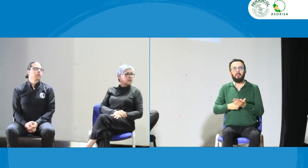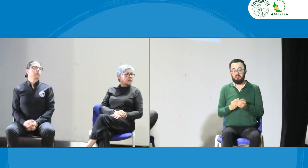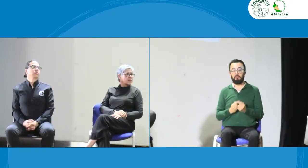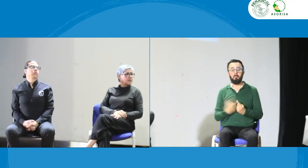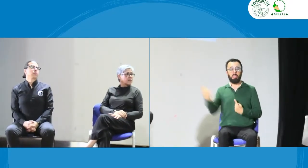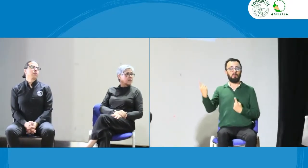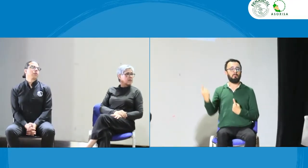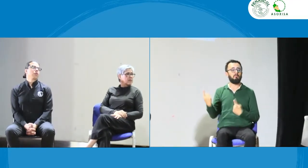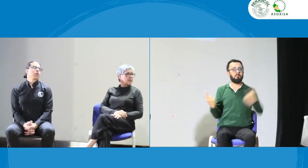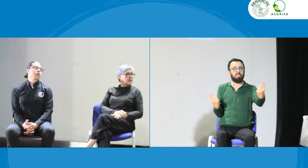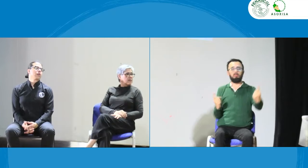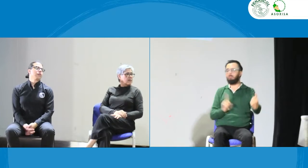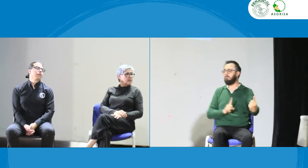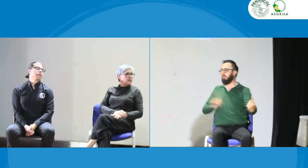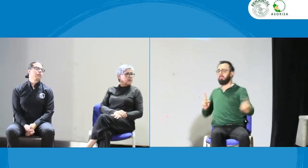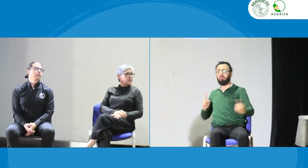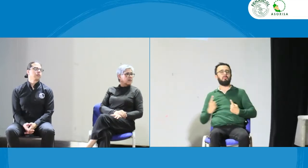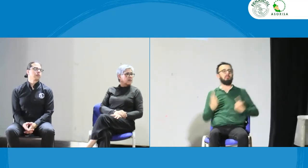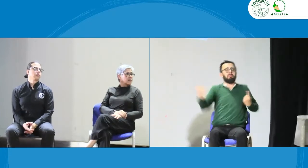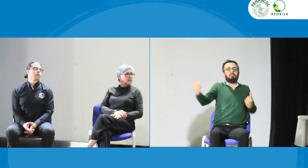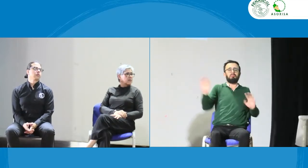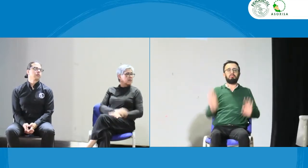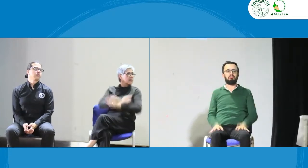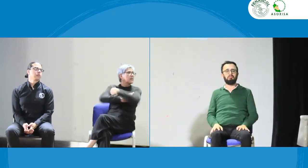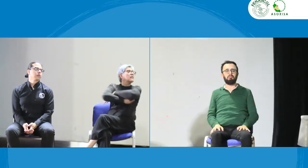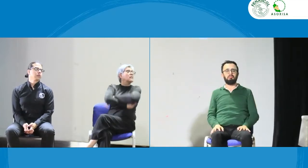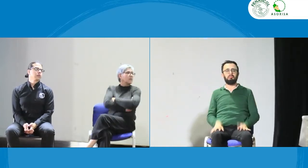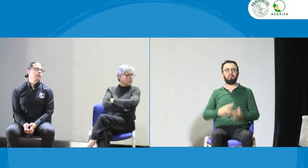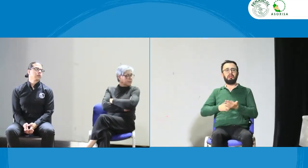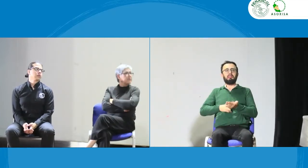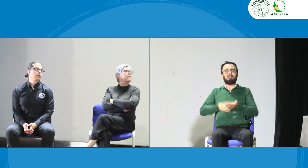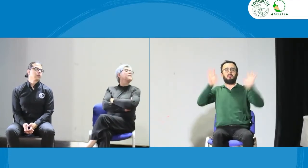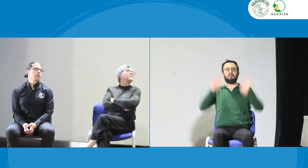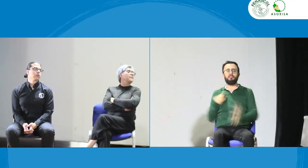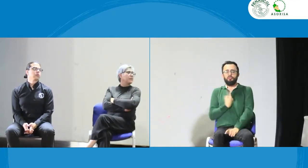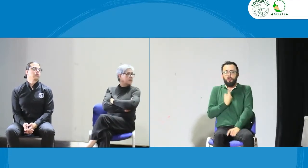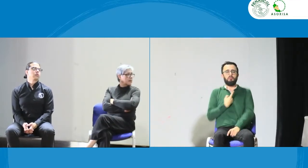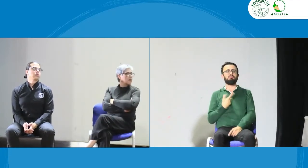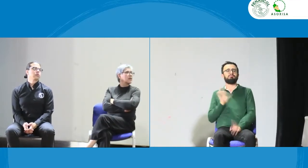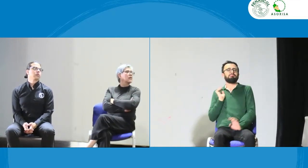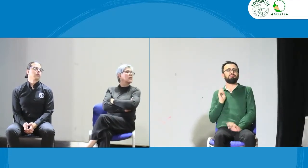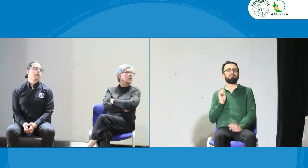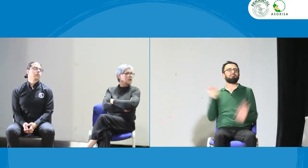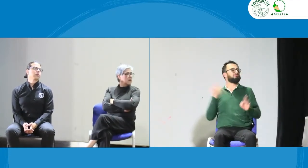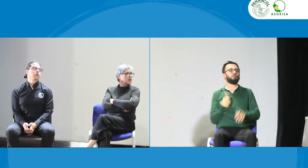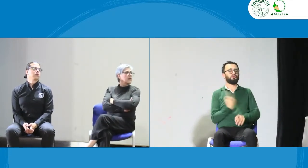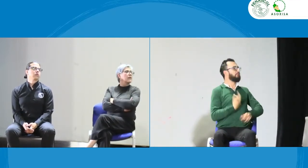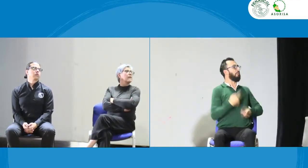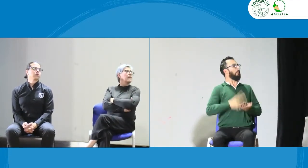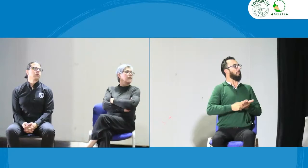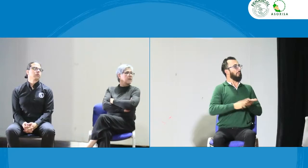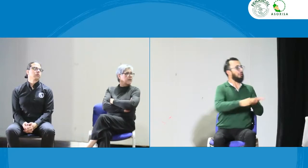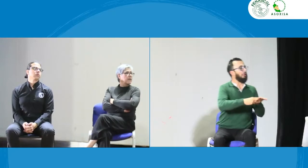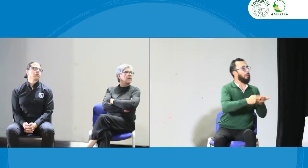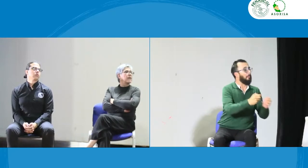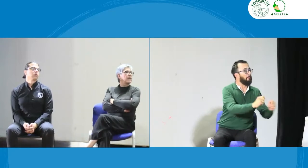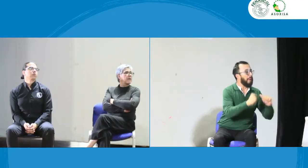que casi que cada intérprete está andando por su cuenta. Los intérpretes prácticamente dijeron trabajo sólido,